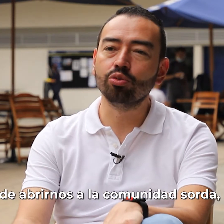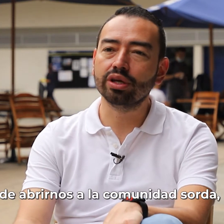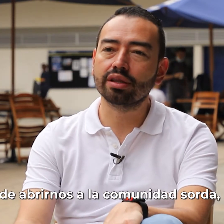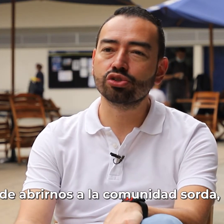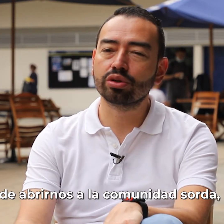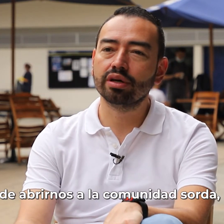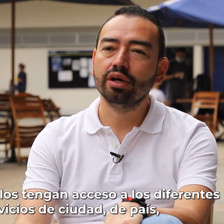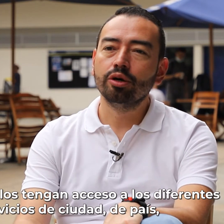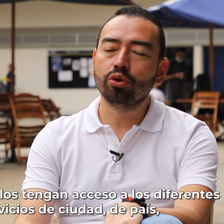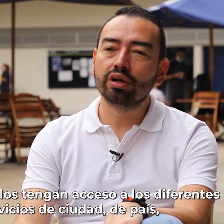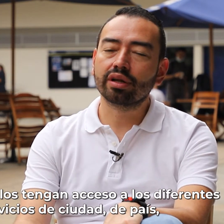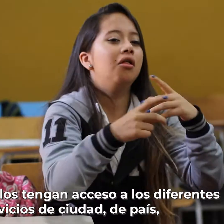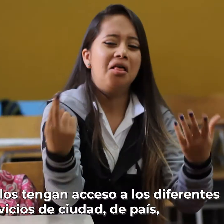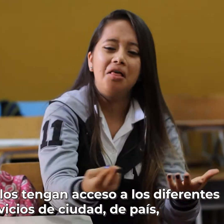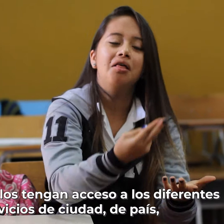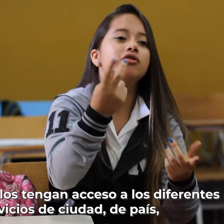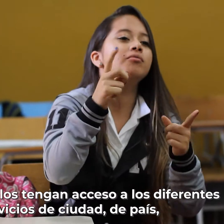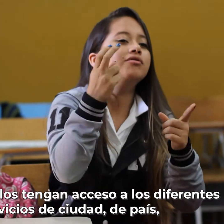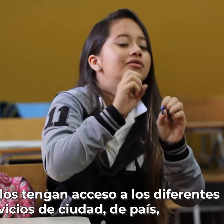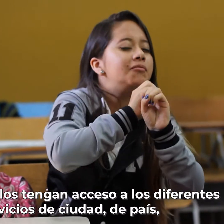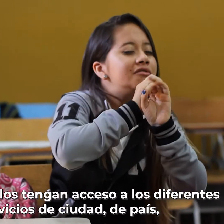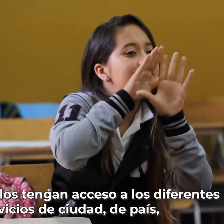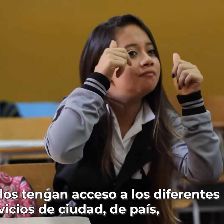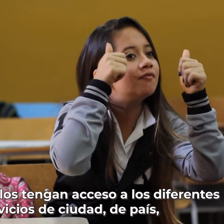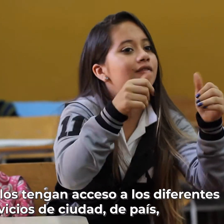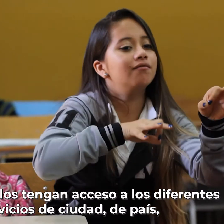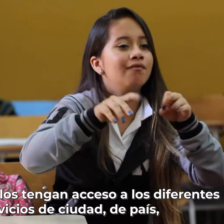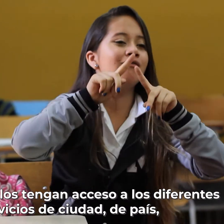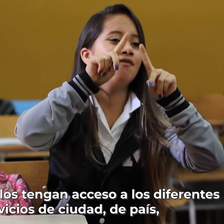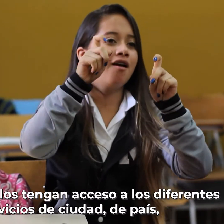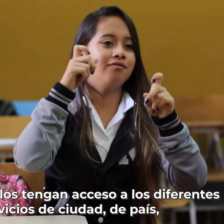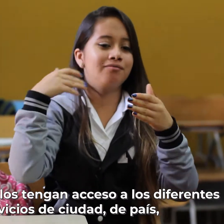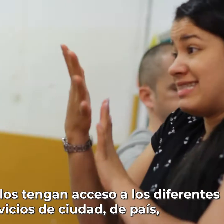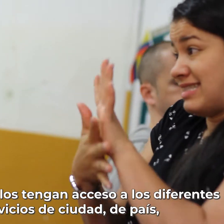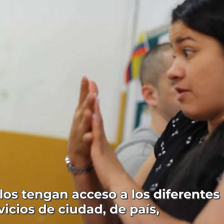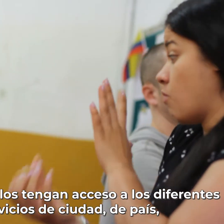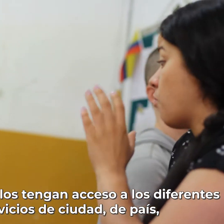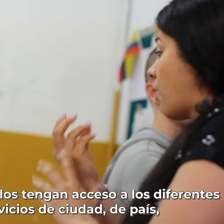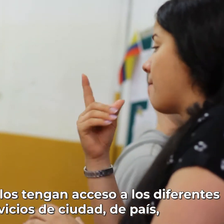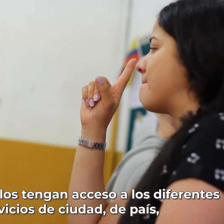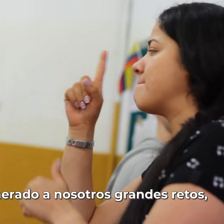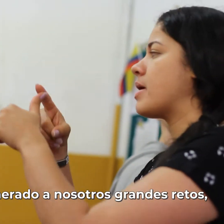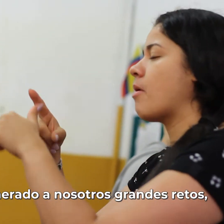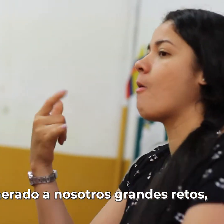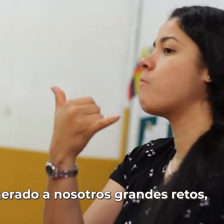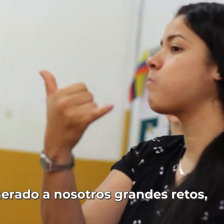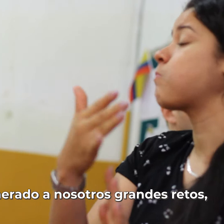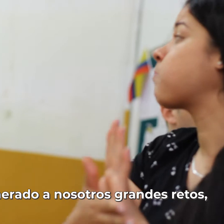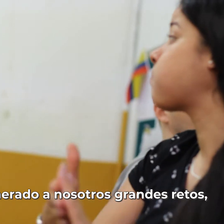comunidad sorda poder que ellos tengan acceso a los diferentes servicios de ciudad de país nos ha generado a